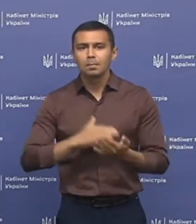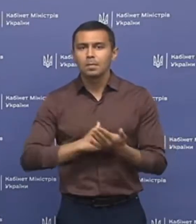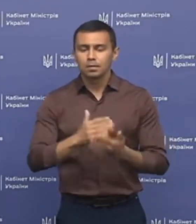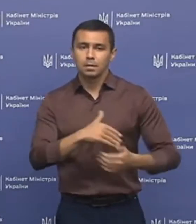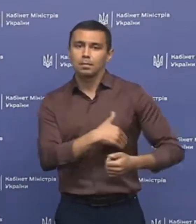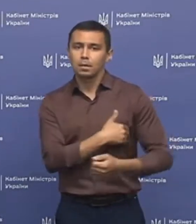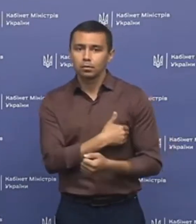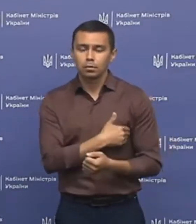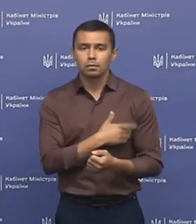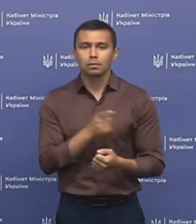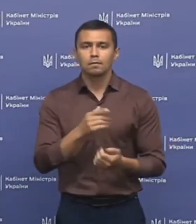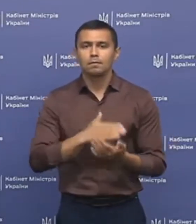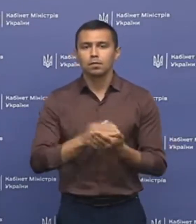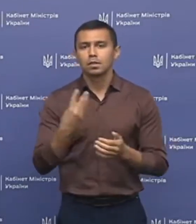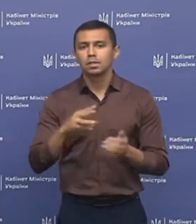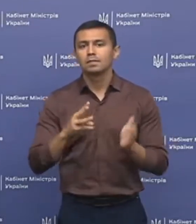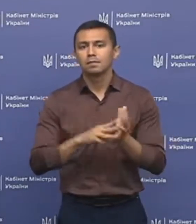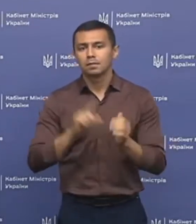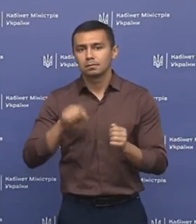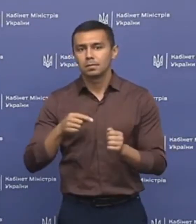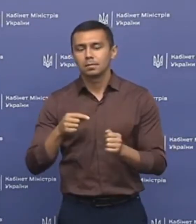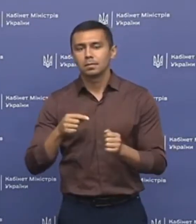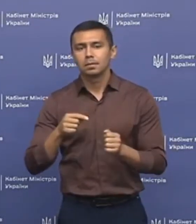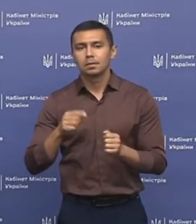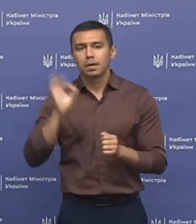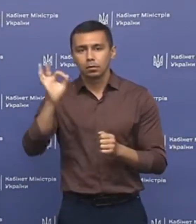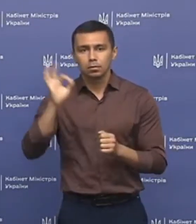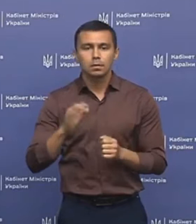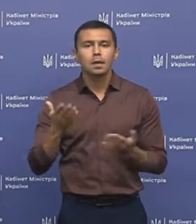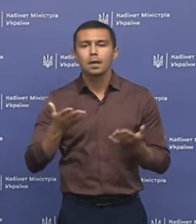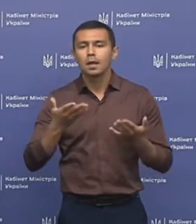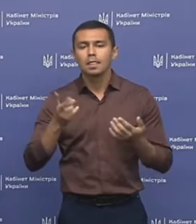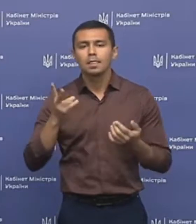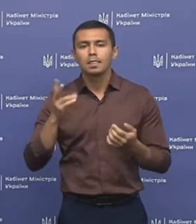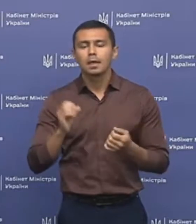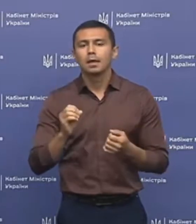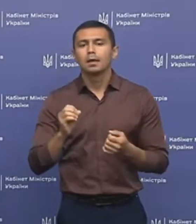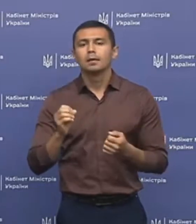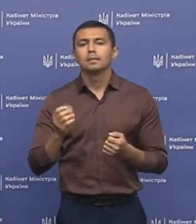підвищення температури ближній 38 градусі, і яка не